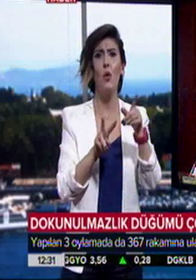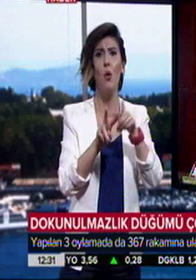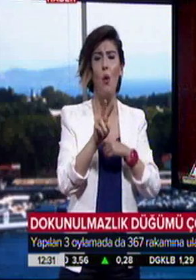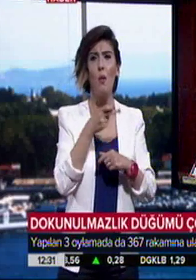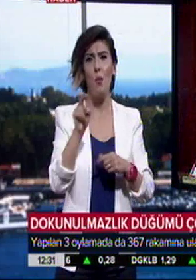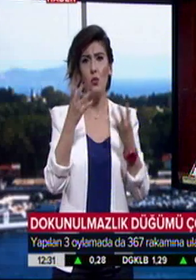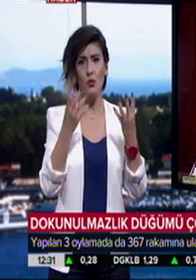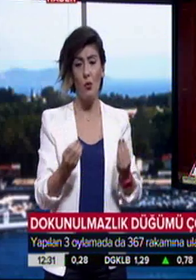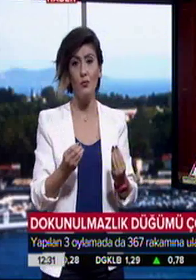536,